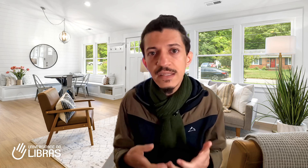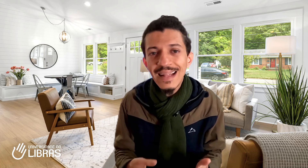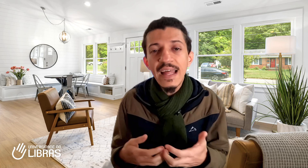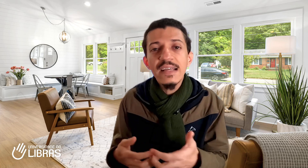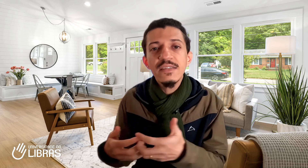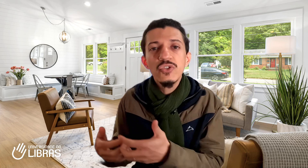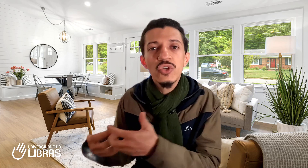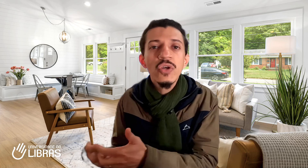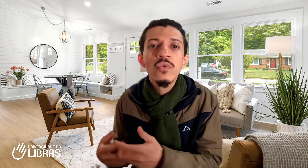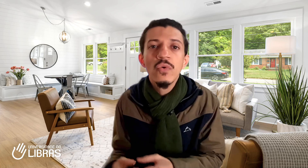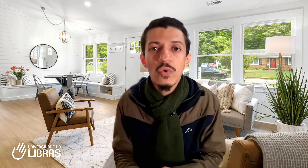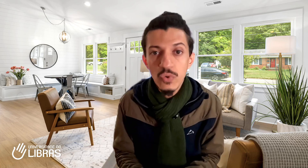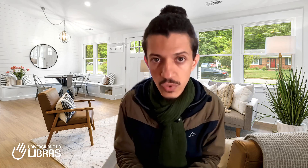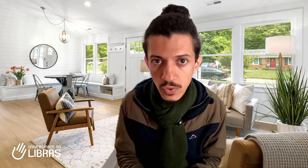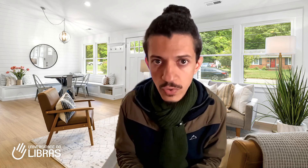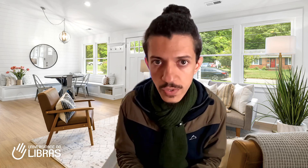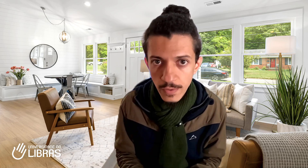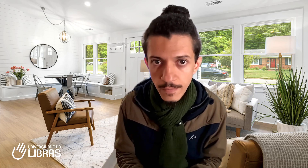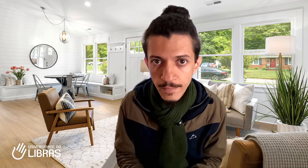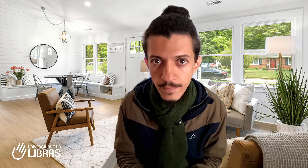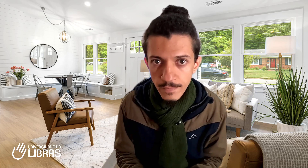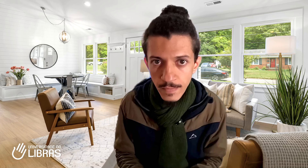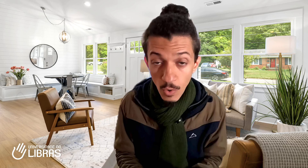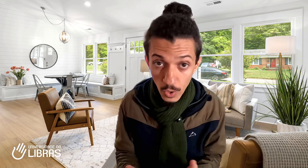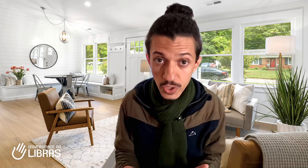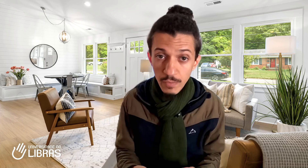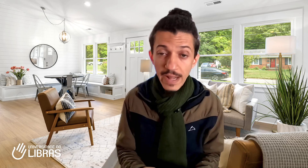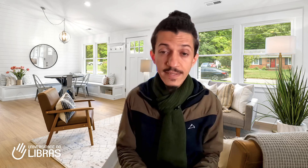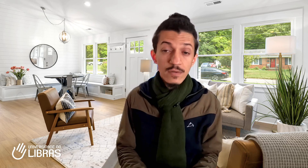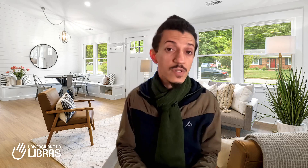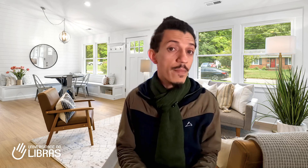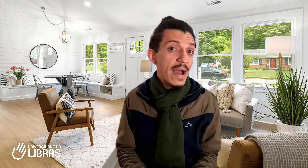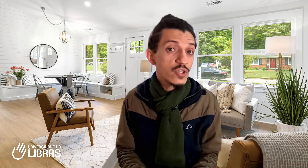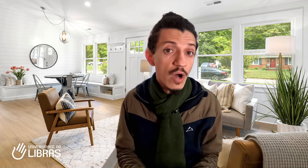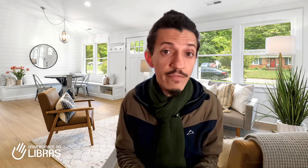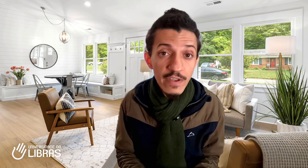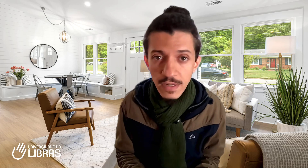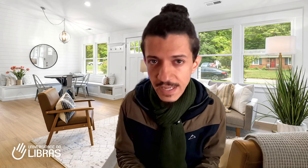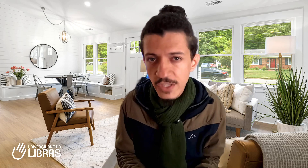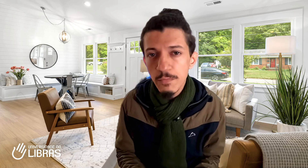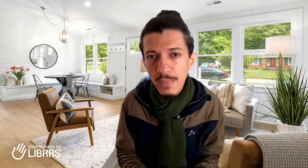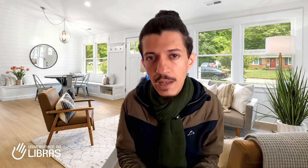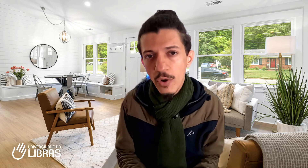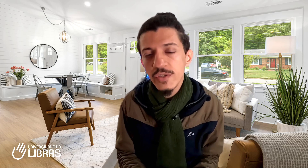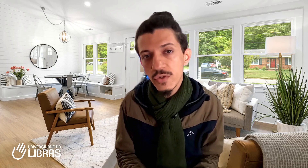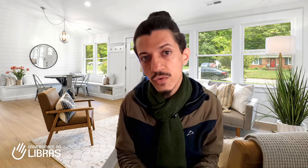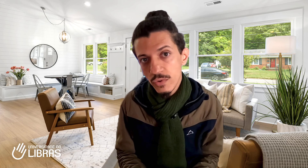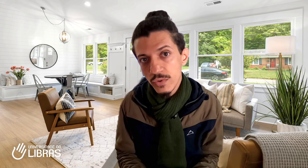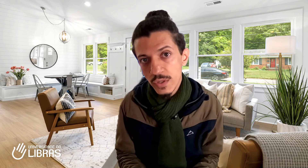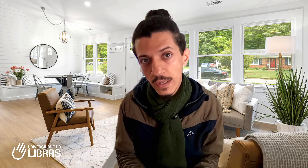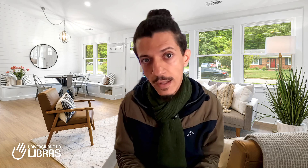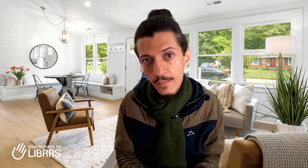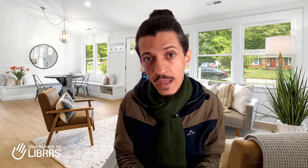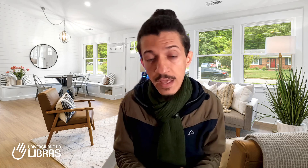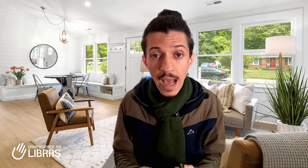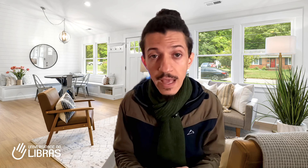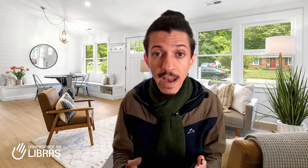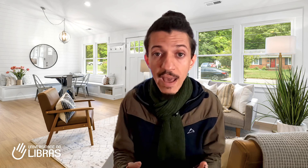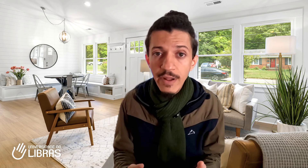desistindo dos surdos. Hoje, no Brasil, são mais de 9,7 milhões de surdos. E a maioria das